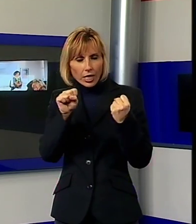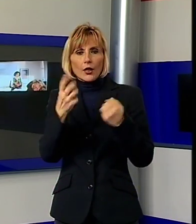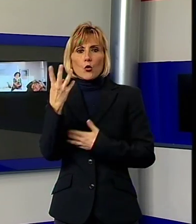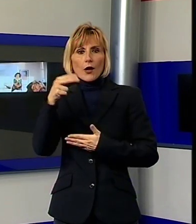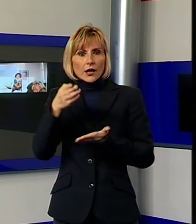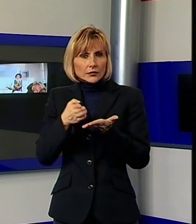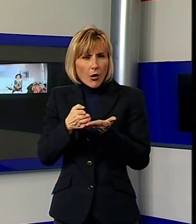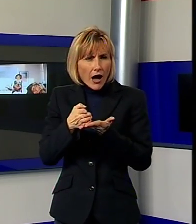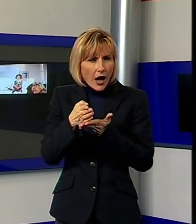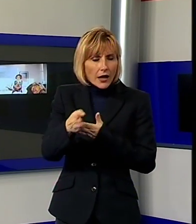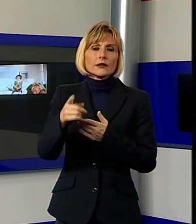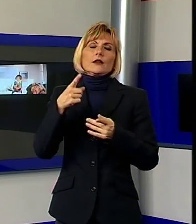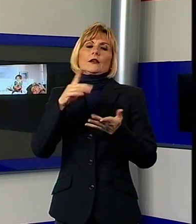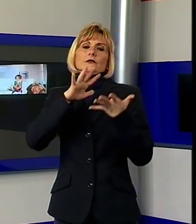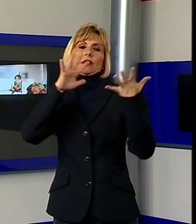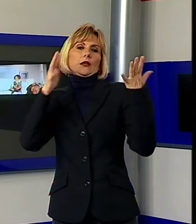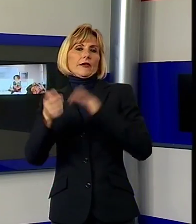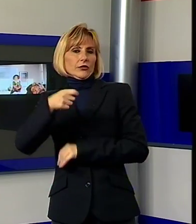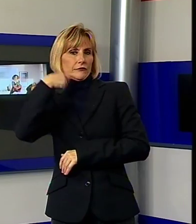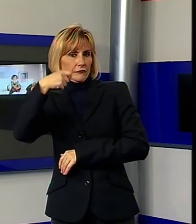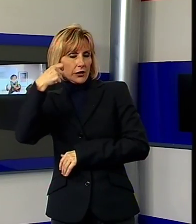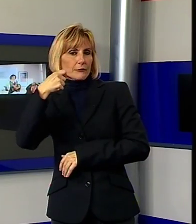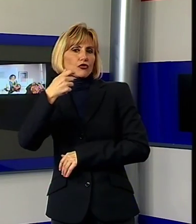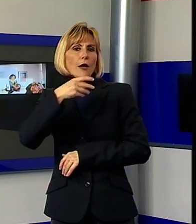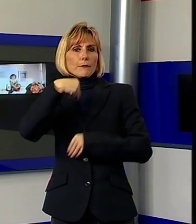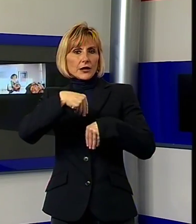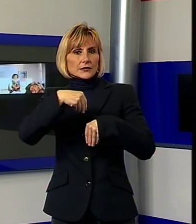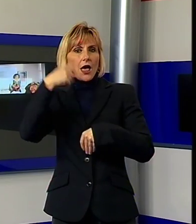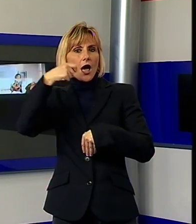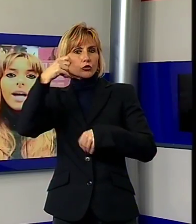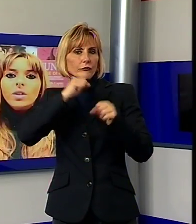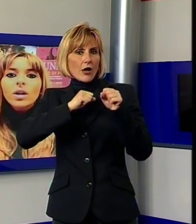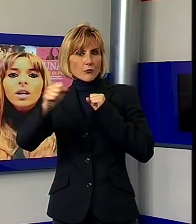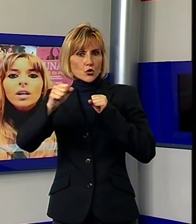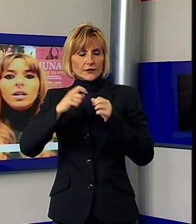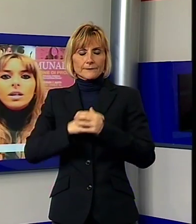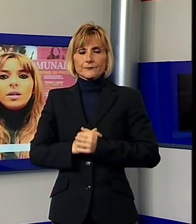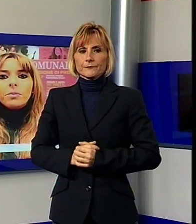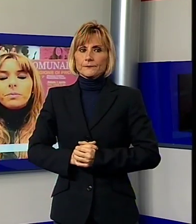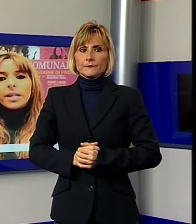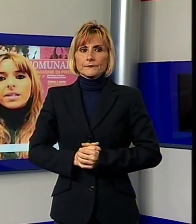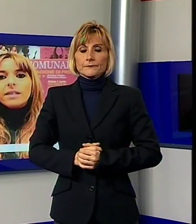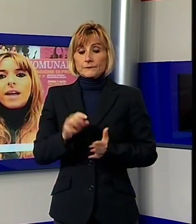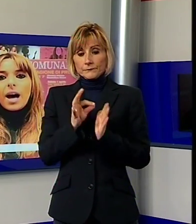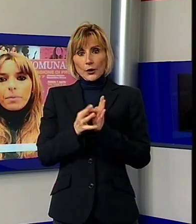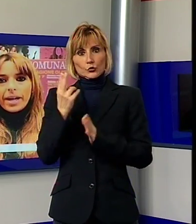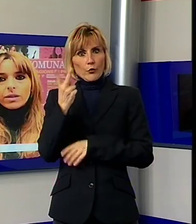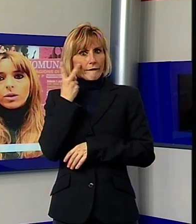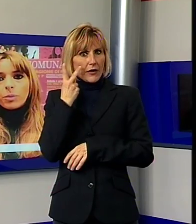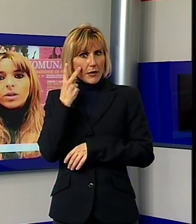Rachel Weiss, Tom Wilkinson e Timothy Spell. Nonostante sia il 2 febbraio, Pietrasanta ha aperto le porte